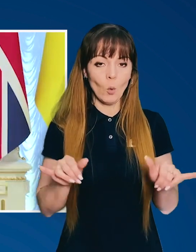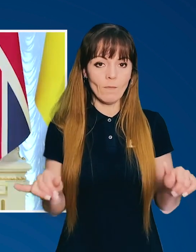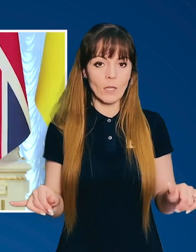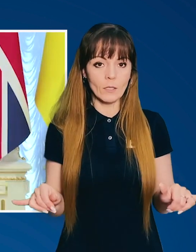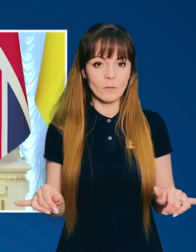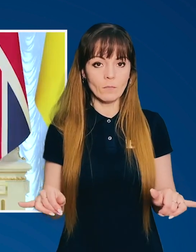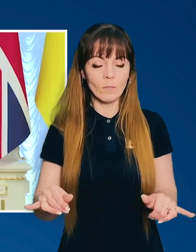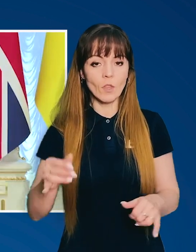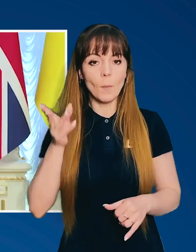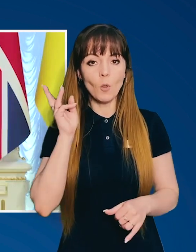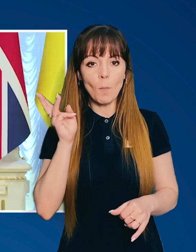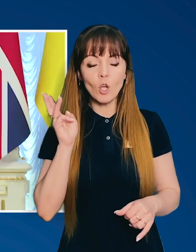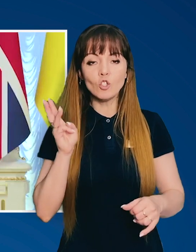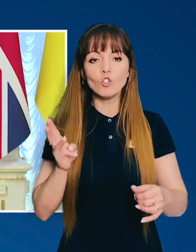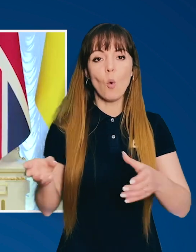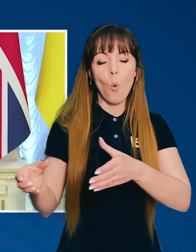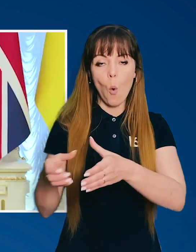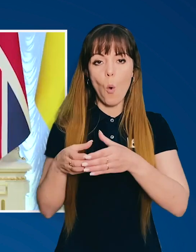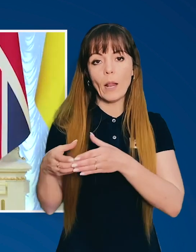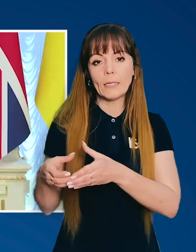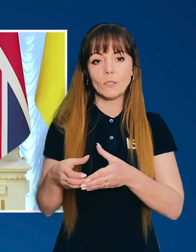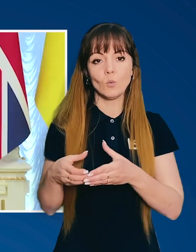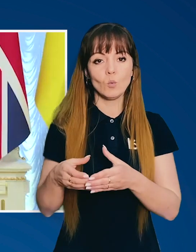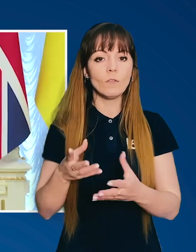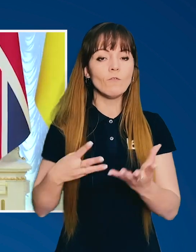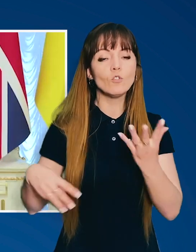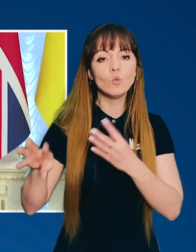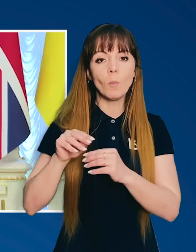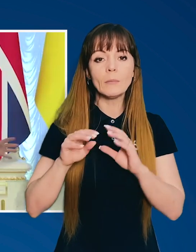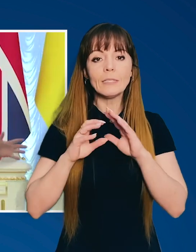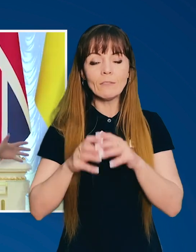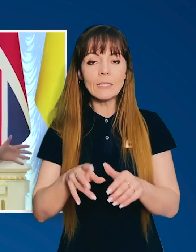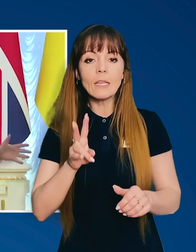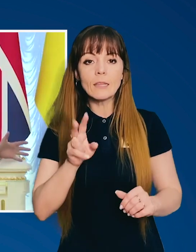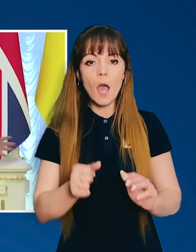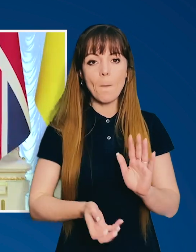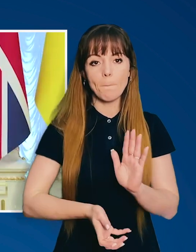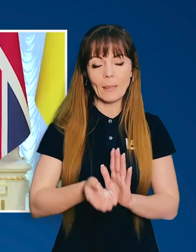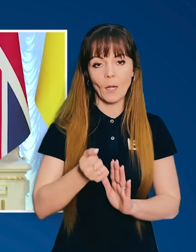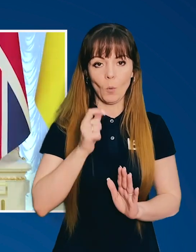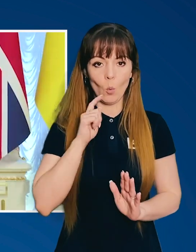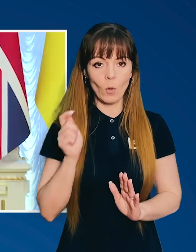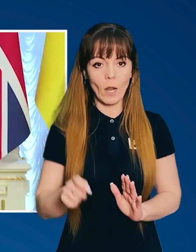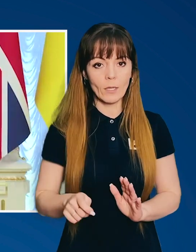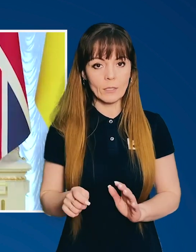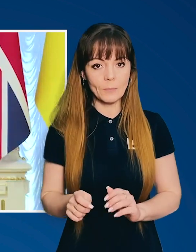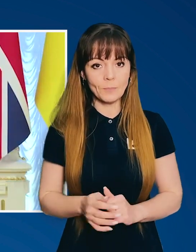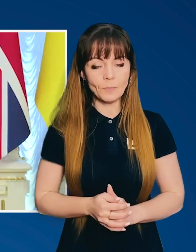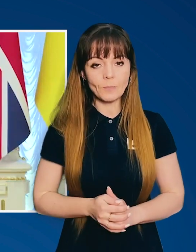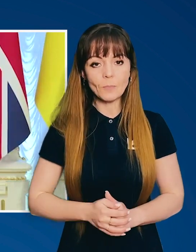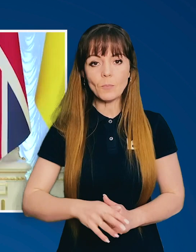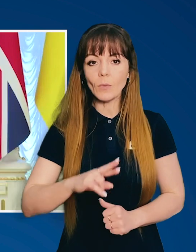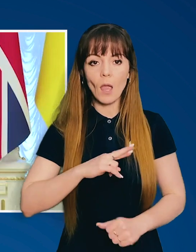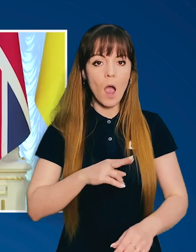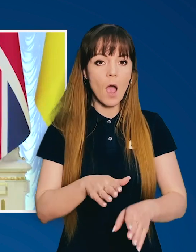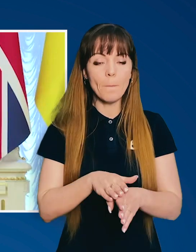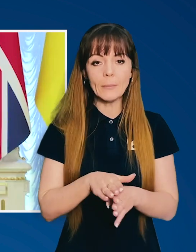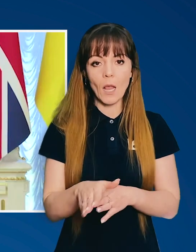далі посилювати дипломатичну коаліцію у всьому світі на підтримку України.